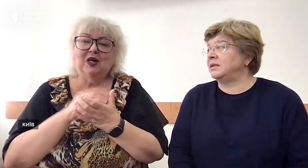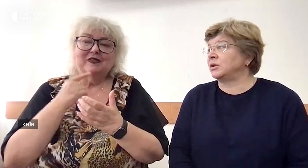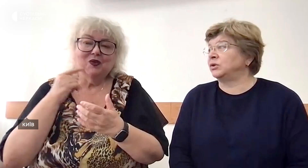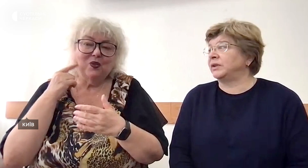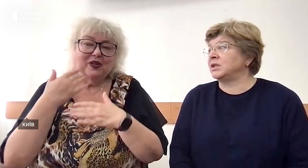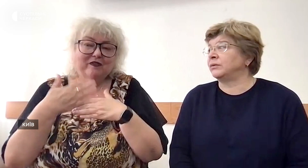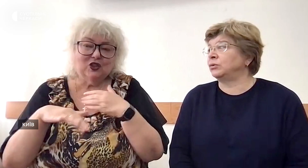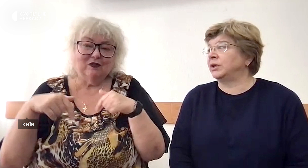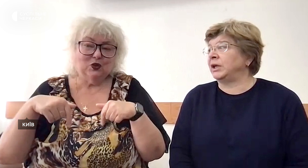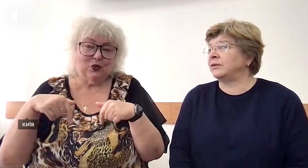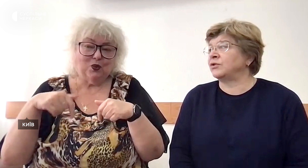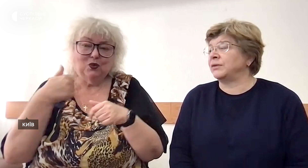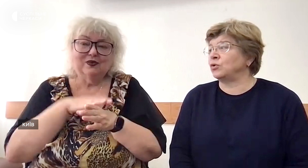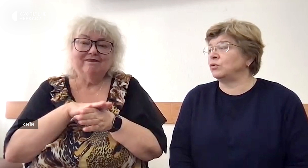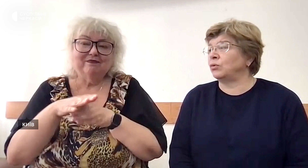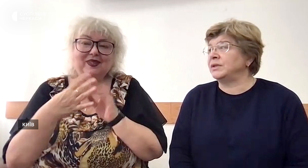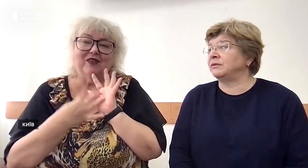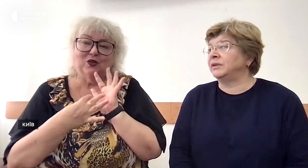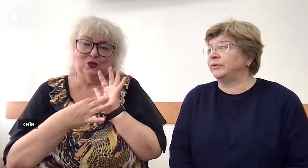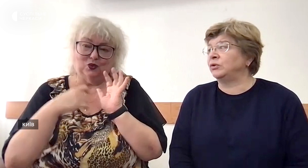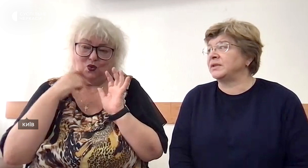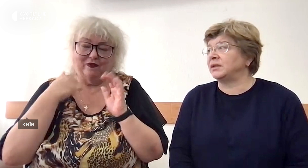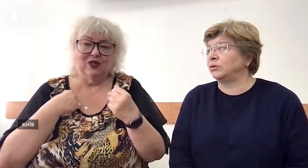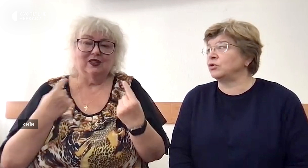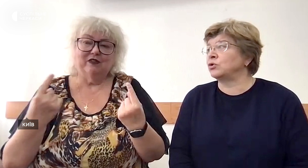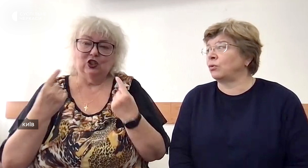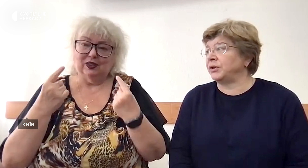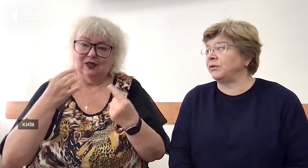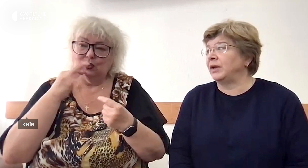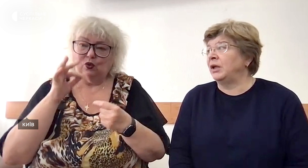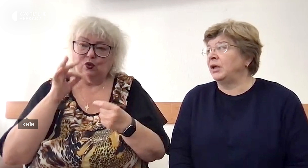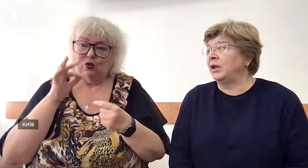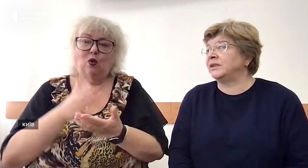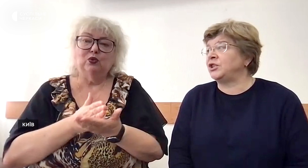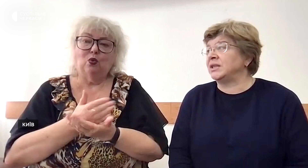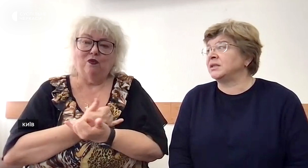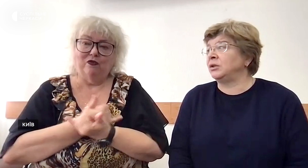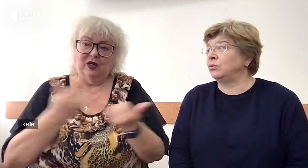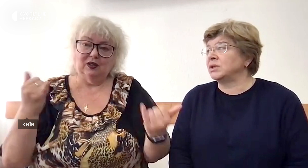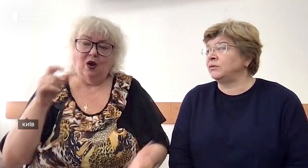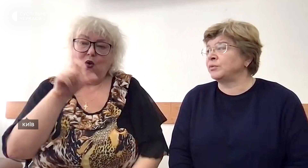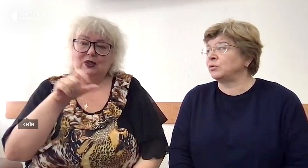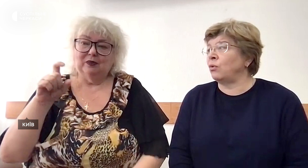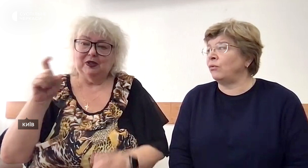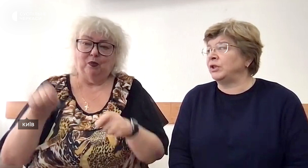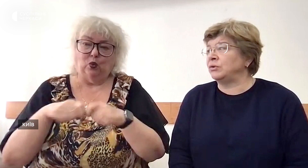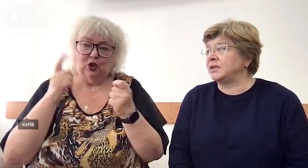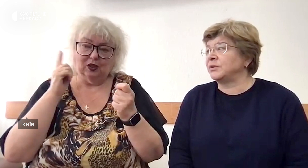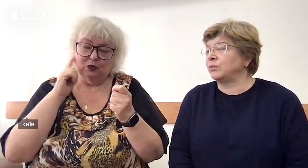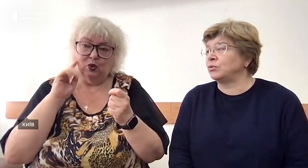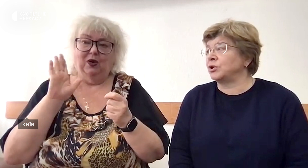Українське товариство глухих вже в цьому році виповнилося 90 років. У нас величезний досвід в